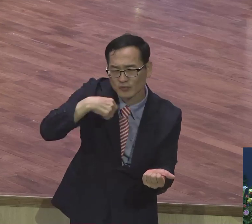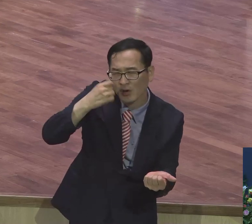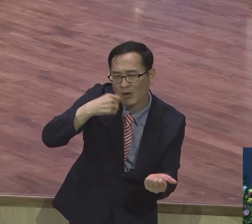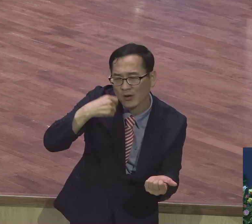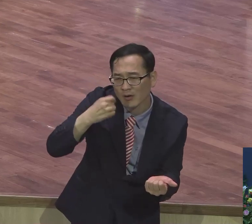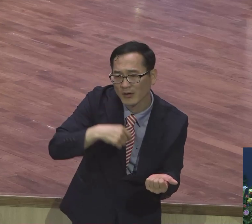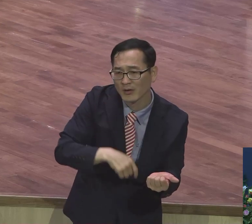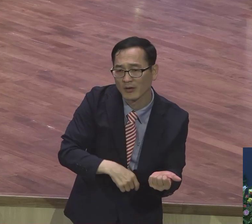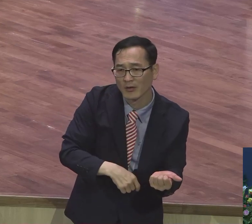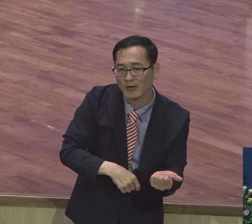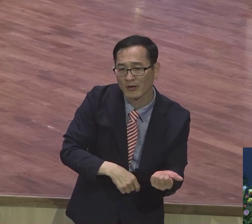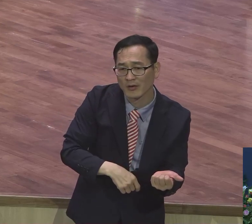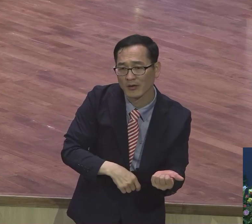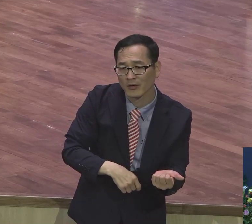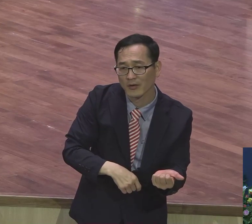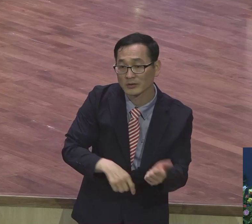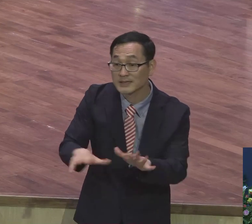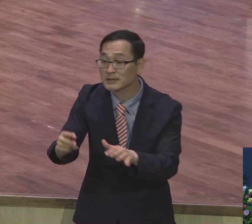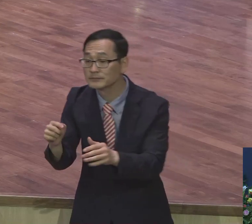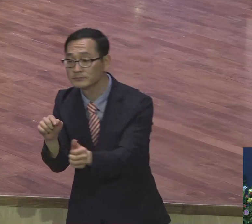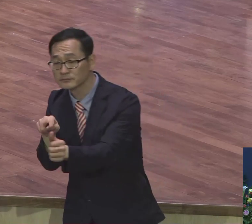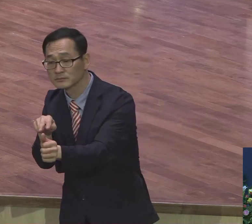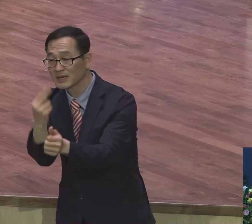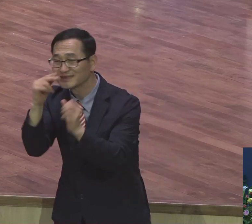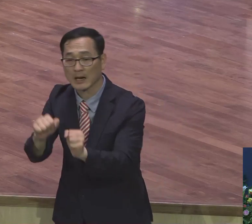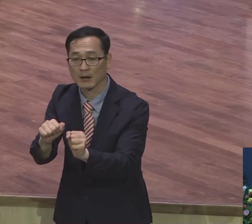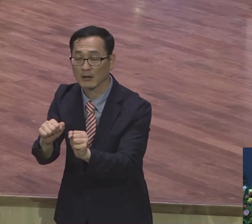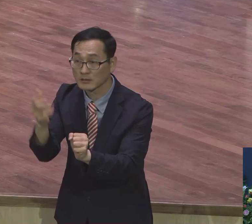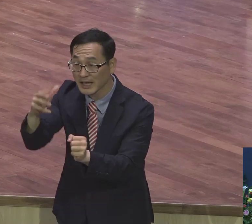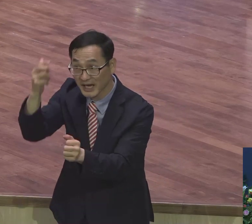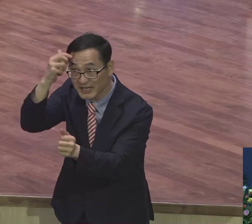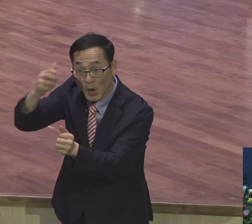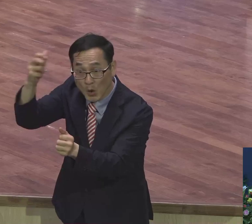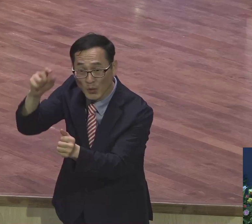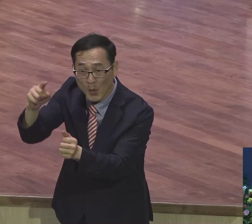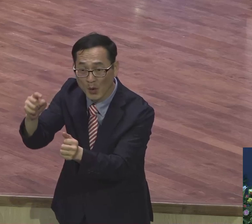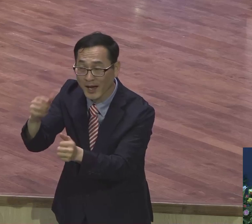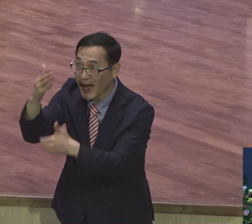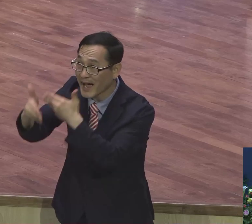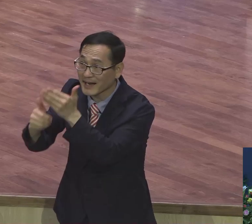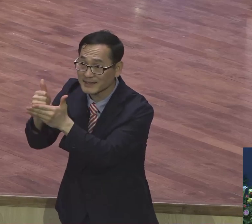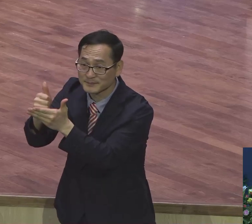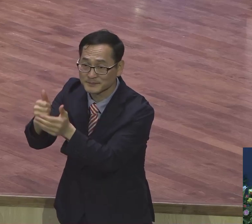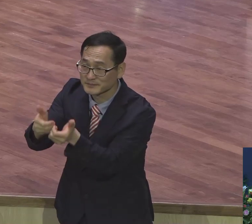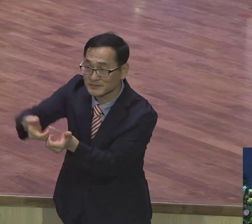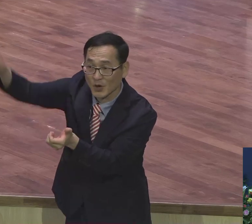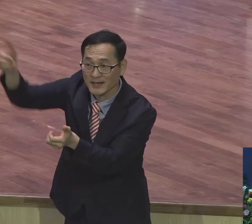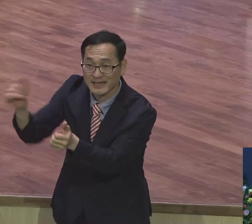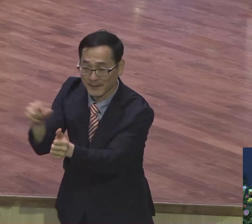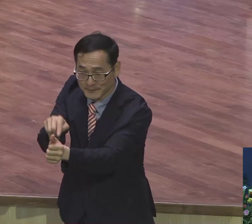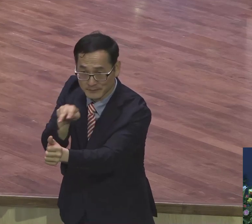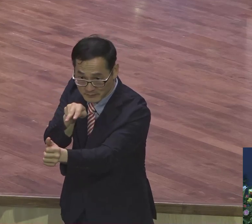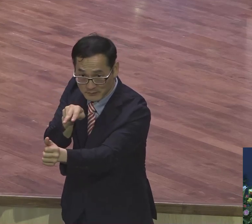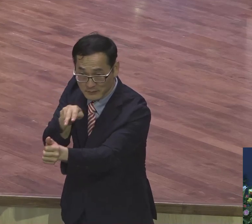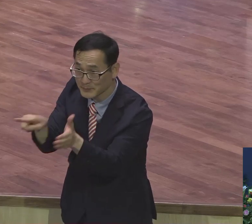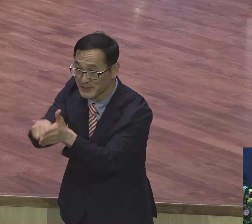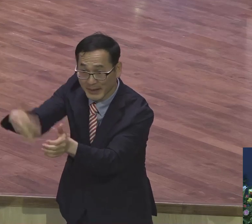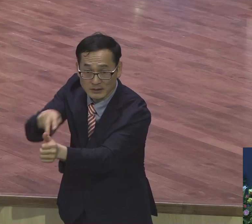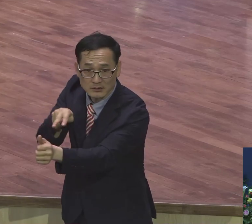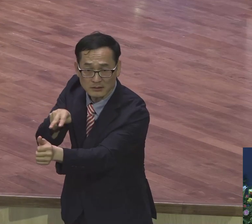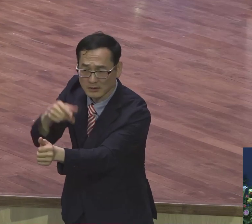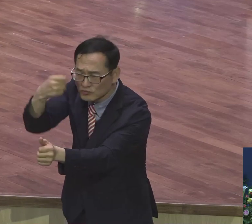그렇게 울면서 지금 사람들이 영혼이 떠난 저 불신자보고 왜 울지 않냐. 그 말이에요.